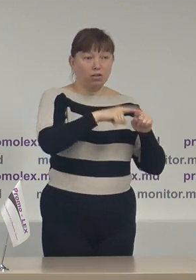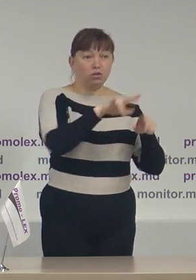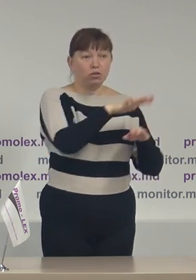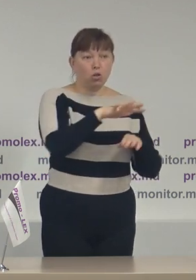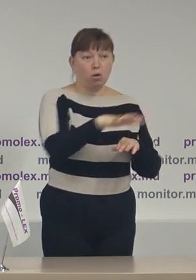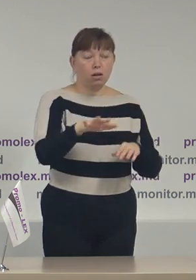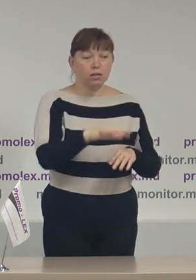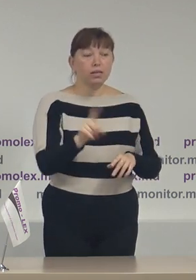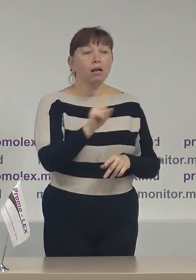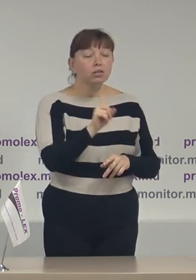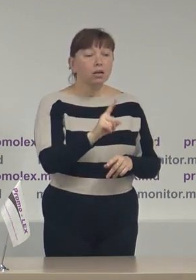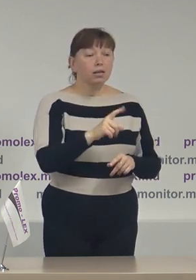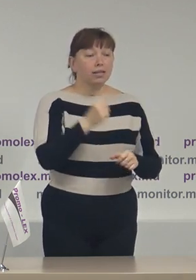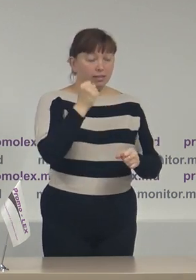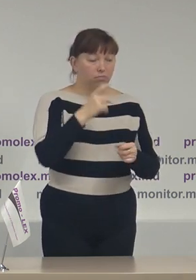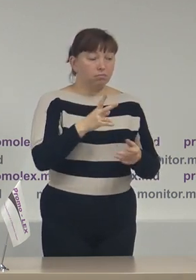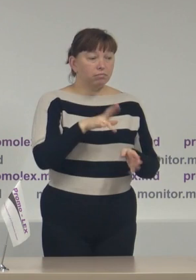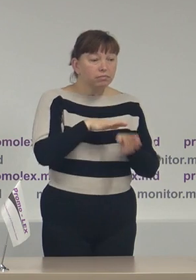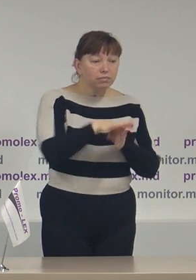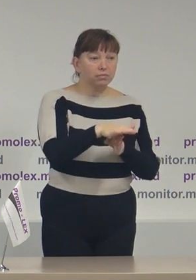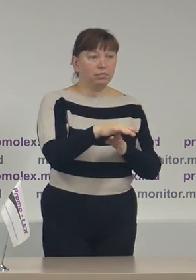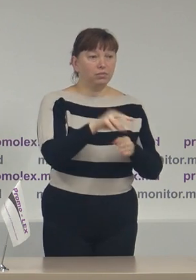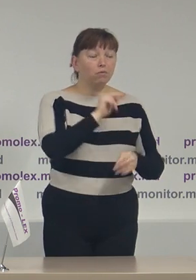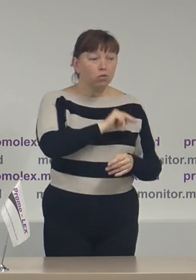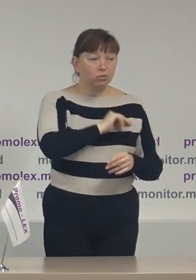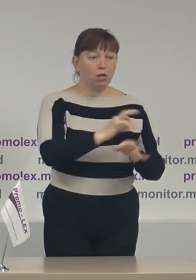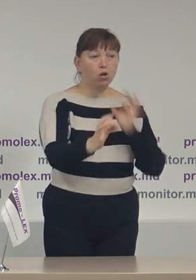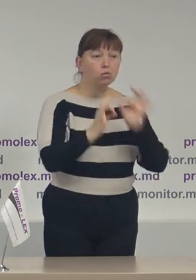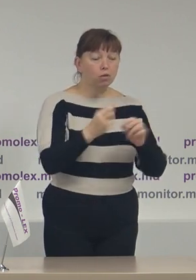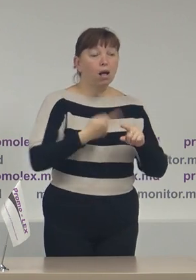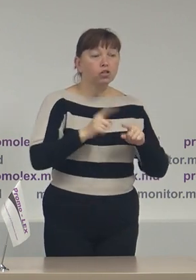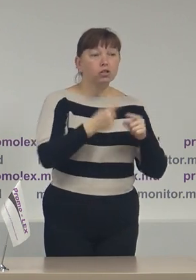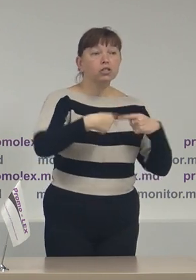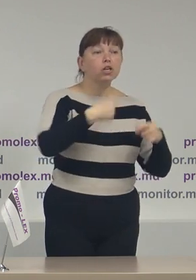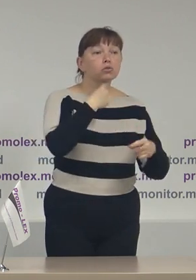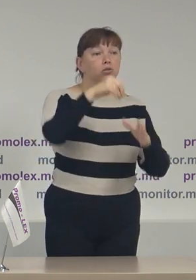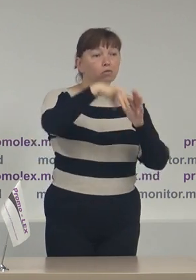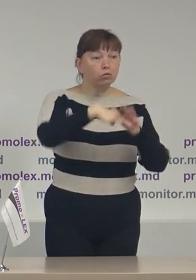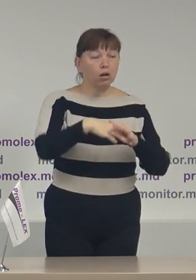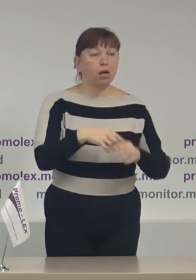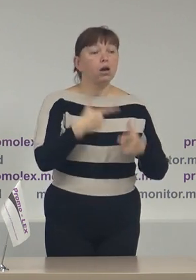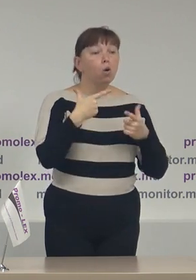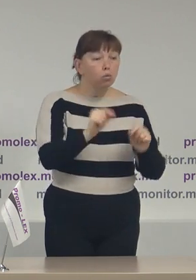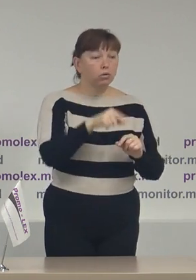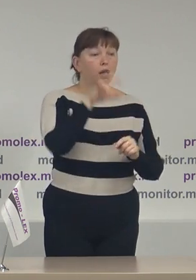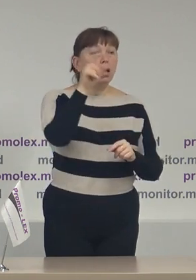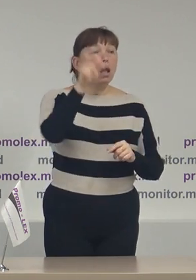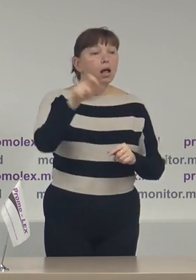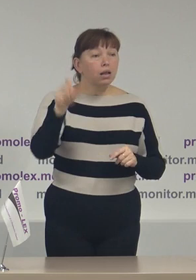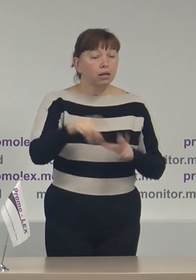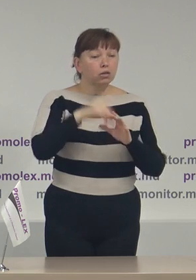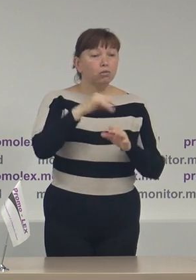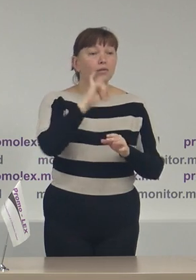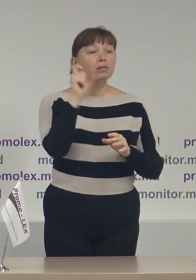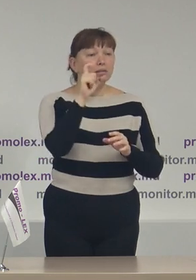să fie o funcționare eficientă și normală a acestor secții de votare în care alegătorii din